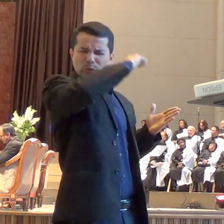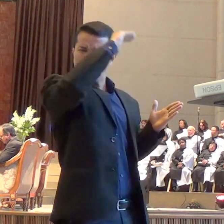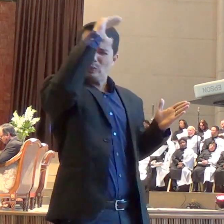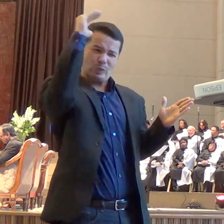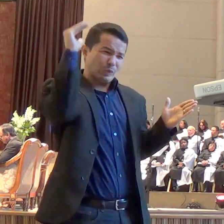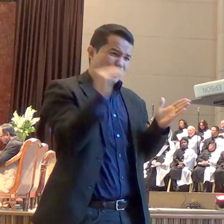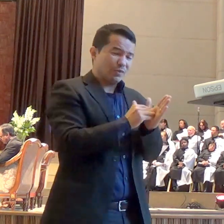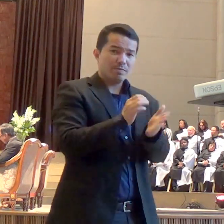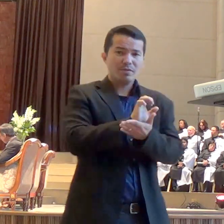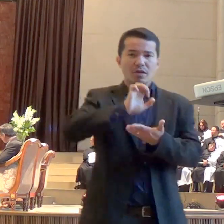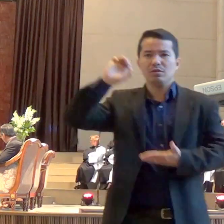Senhor